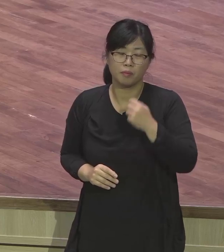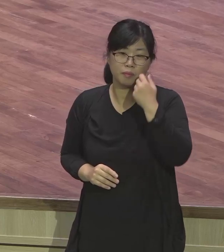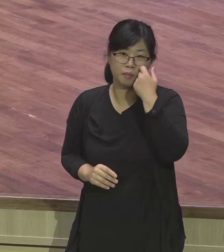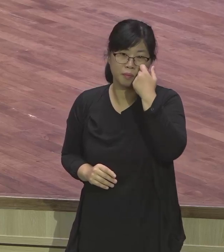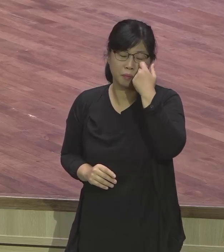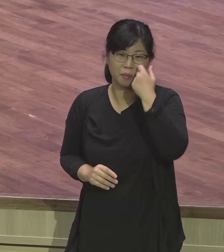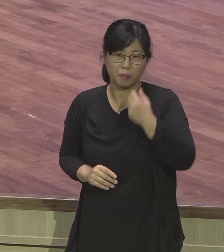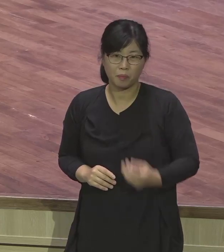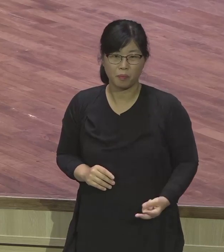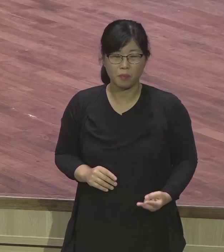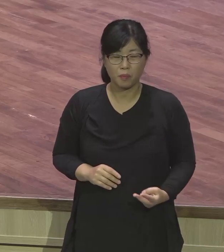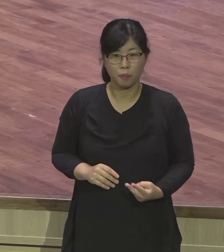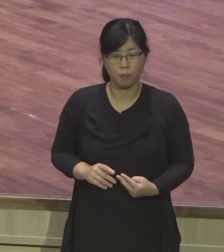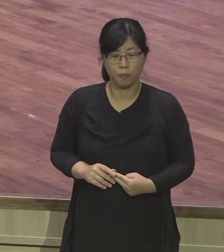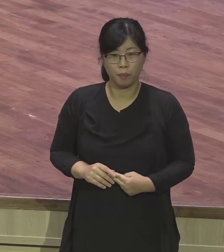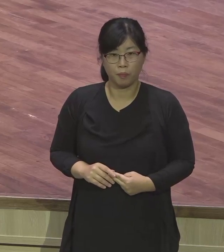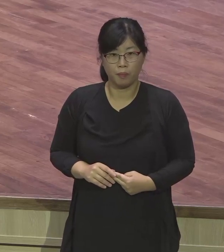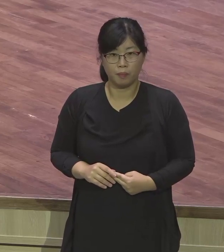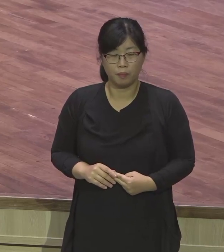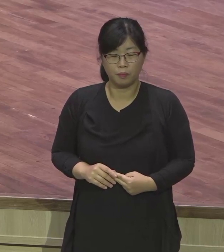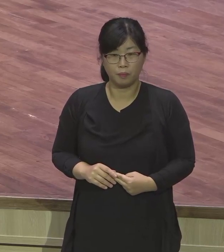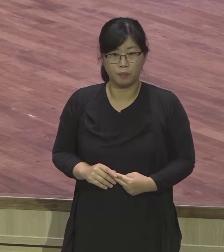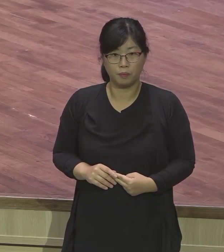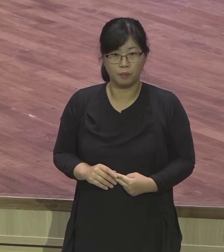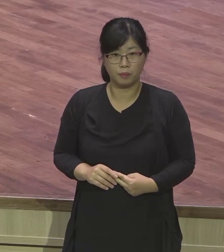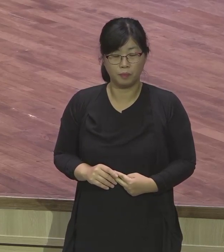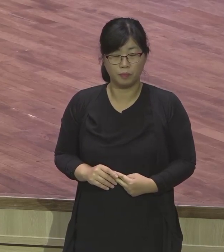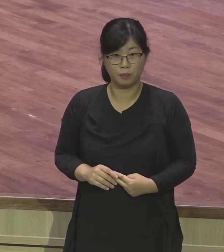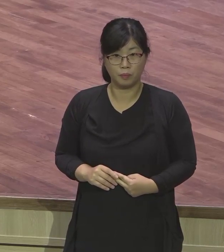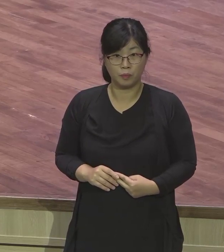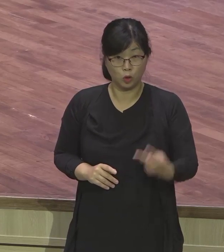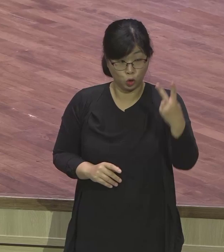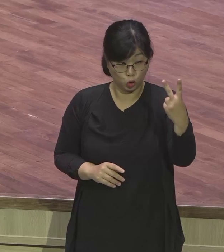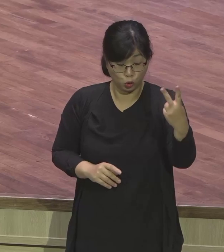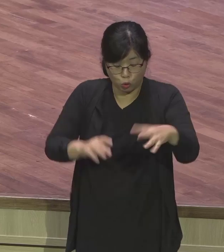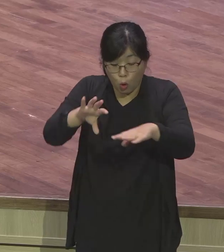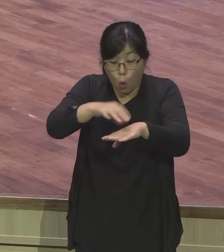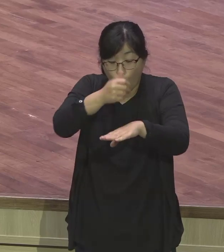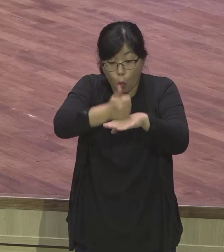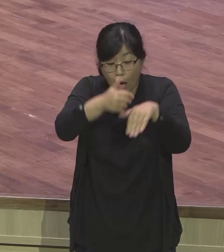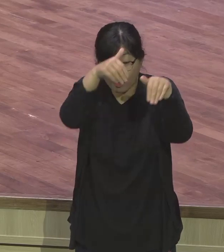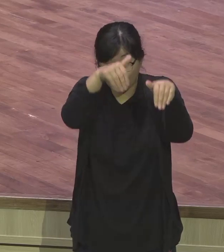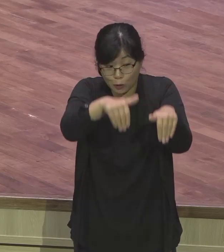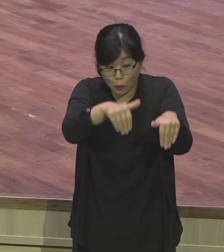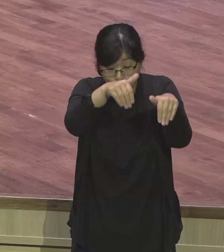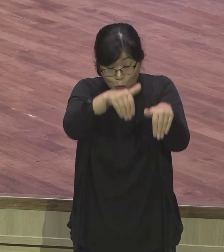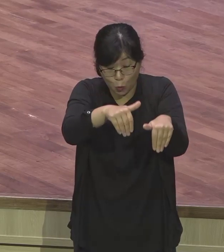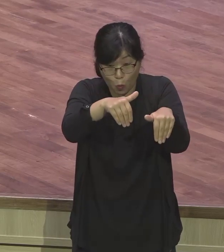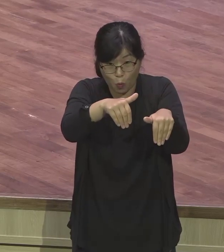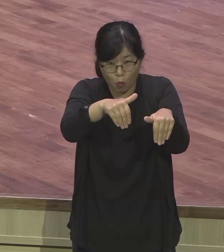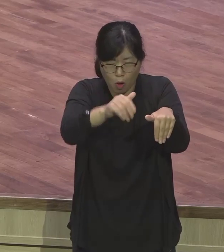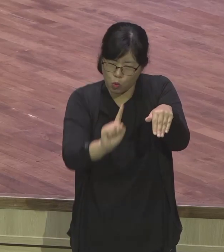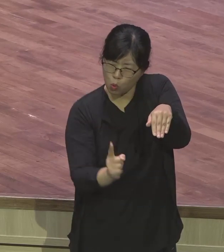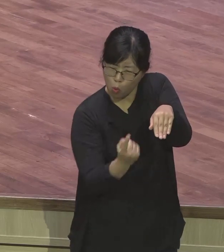관원들이에요. 섬겨될 죄수라도 이분들은 차원이 틀려. 그러니까 장관들이니까 그 감옥에서